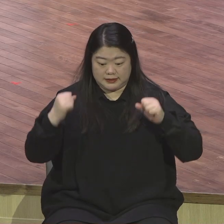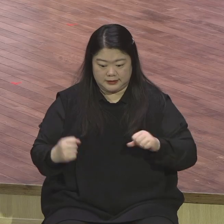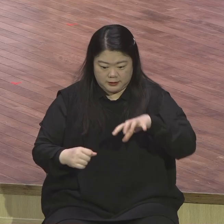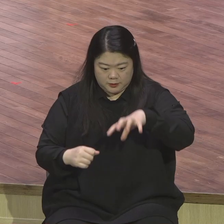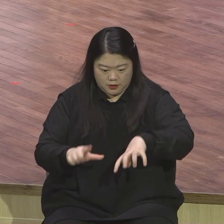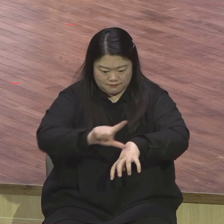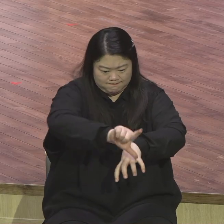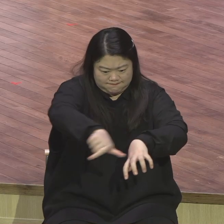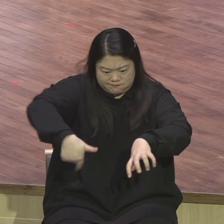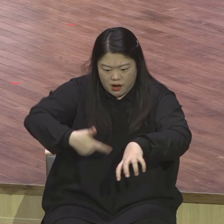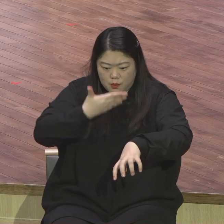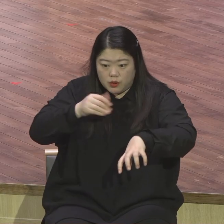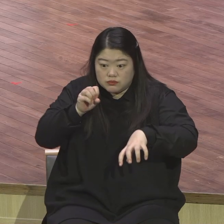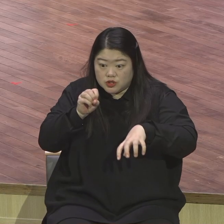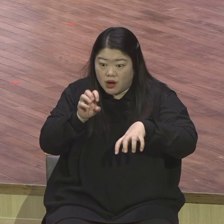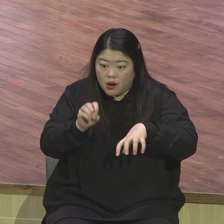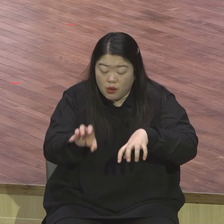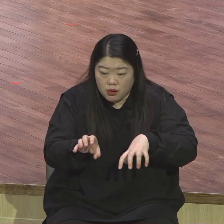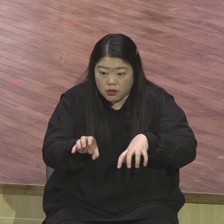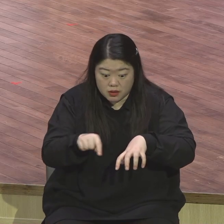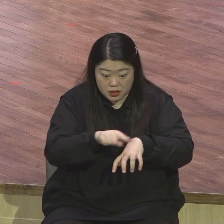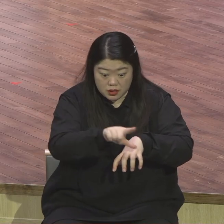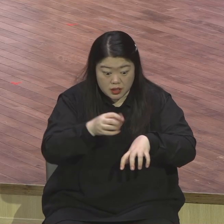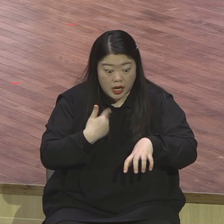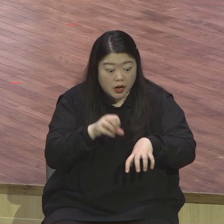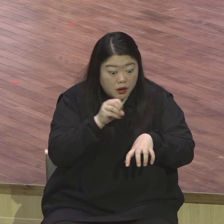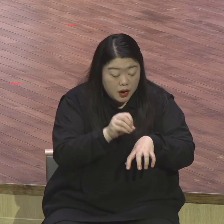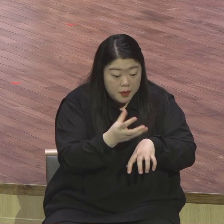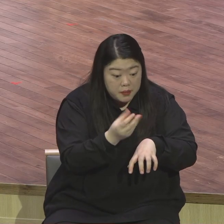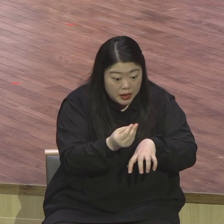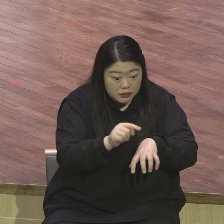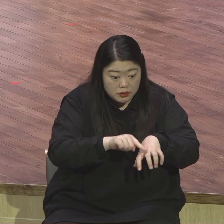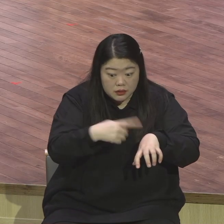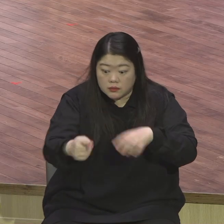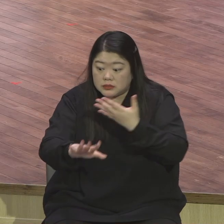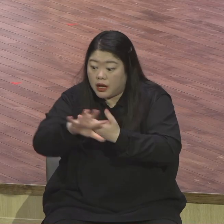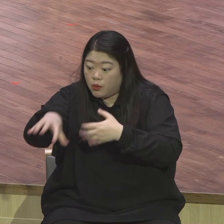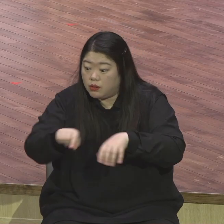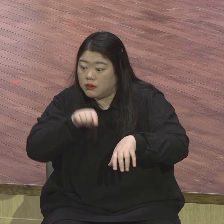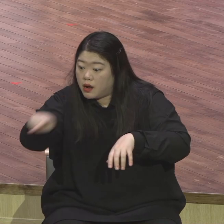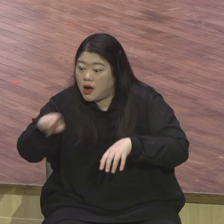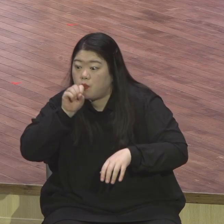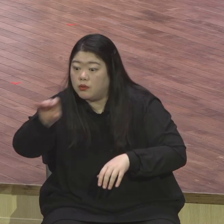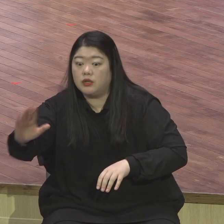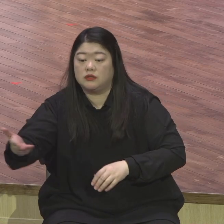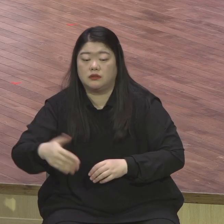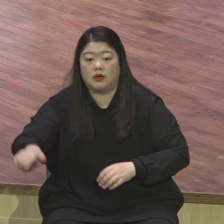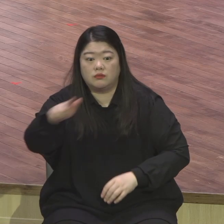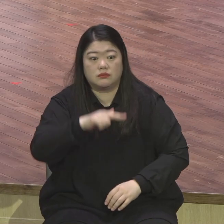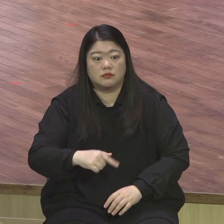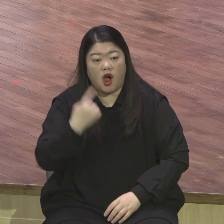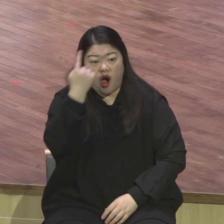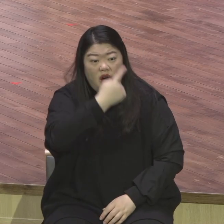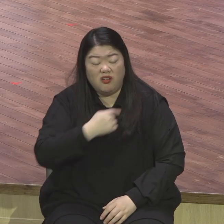이대로 하고 또 팀 나가서 복음정감 생각만 해도 신나지 않아요 그게 우리 마지막 그림이에요